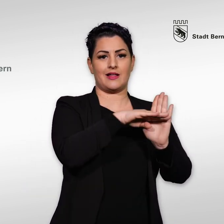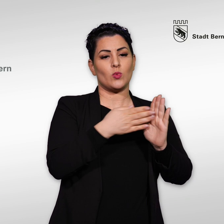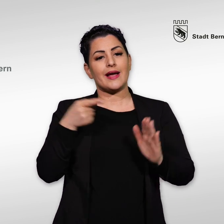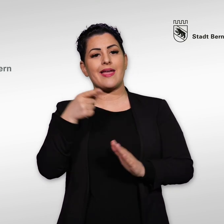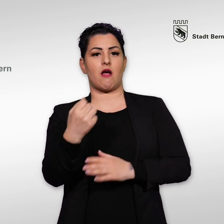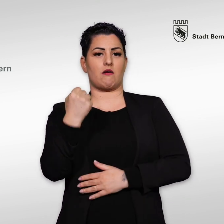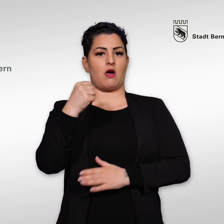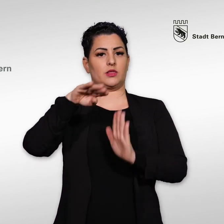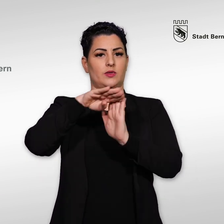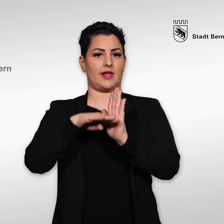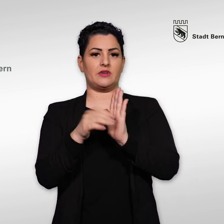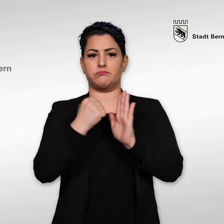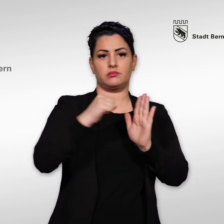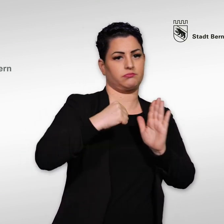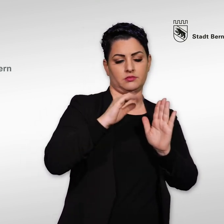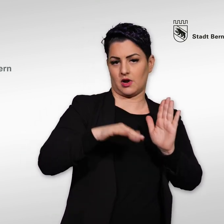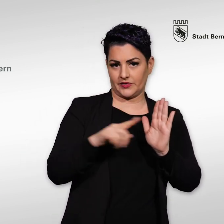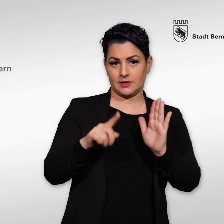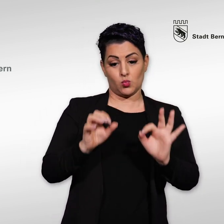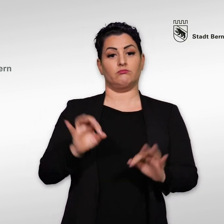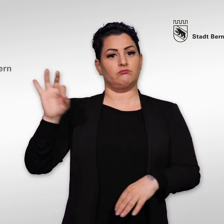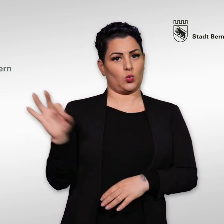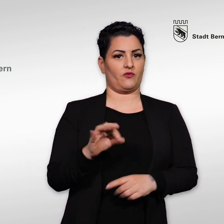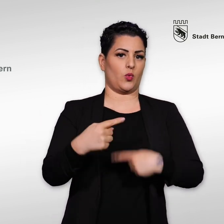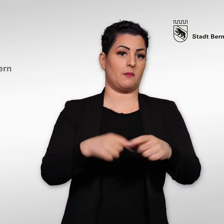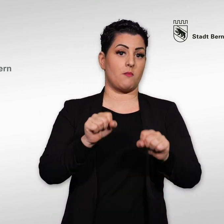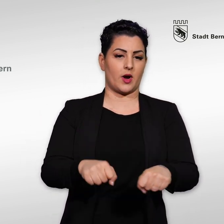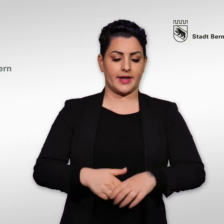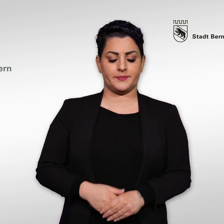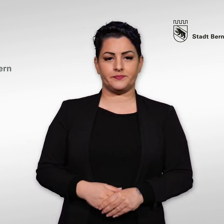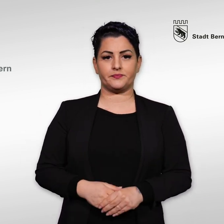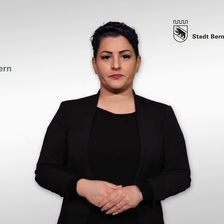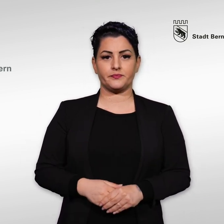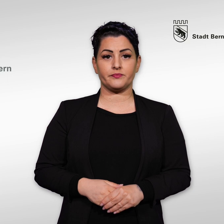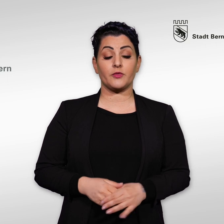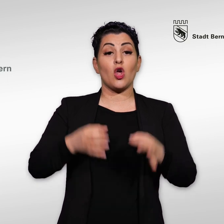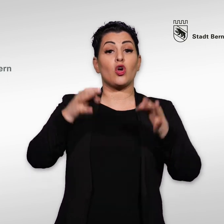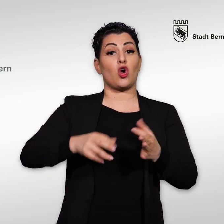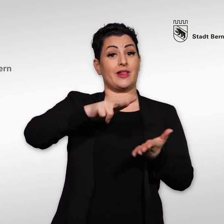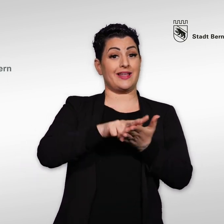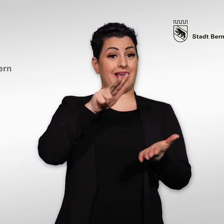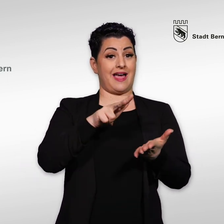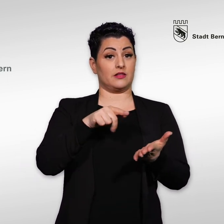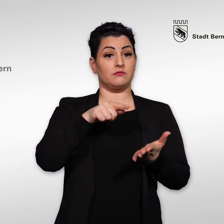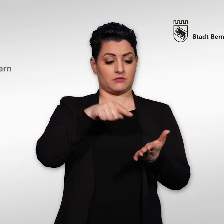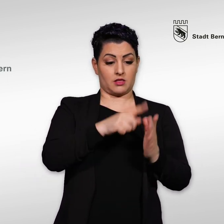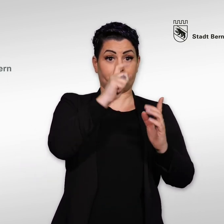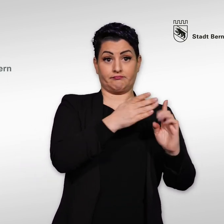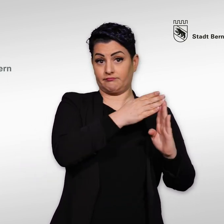eidgenössisches oder kantonales Recht verstossen und darf nicht offensichtlich undurchführbar sein. Bis 30